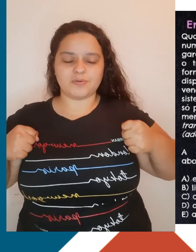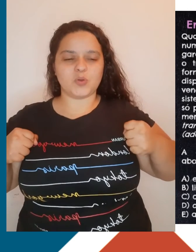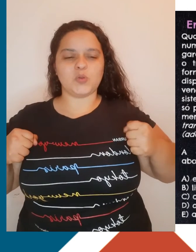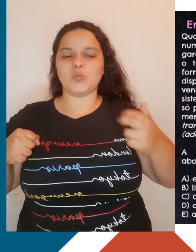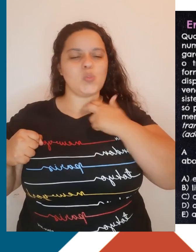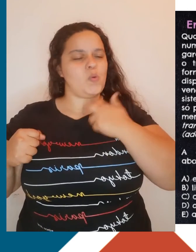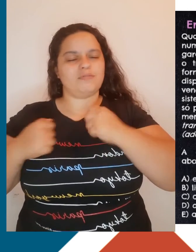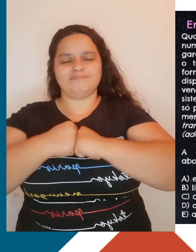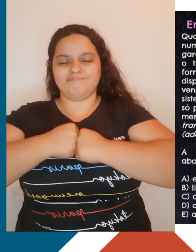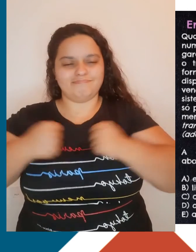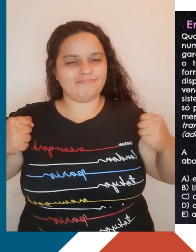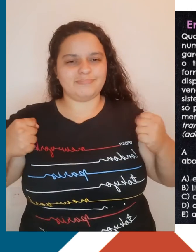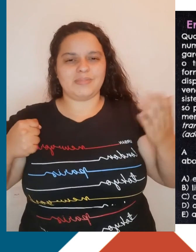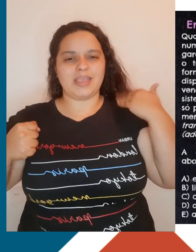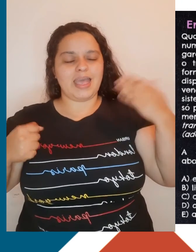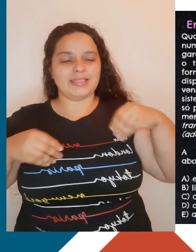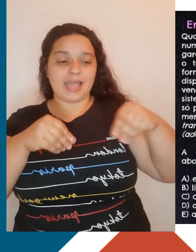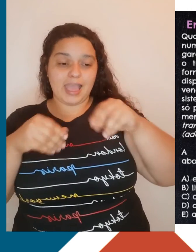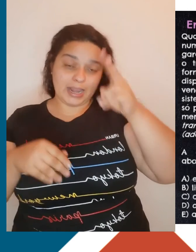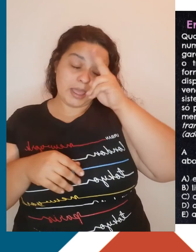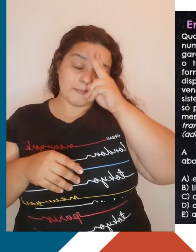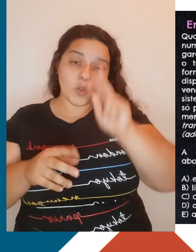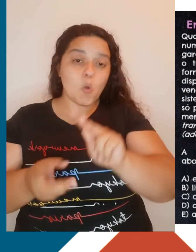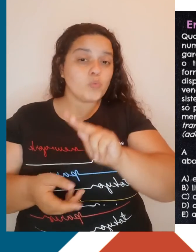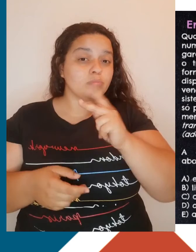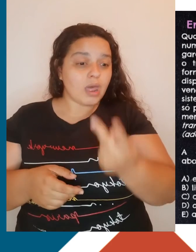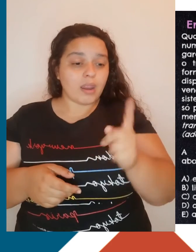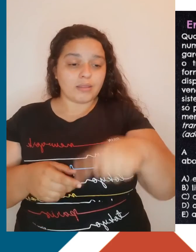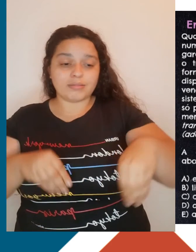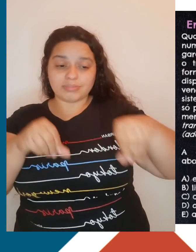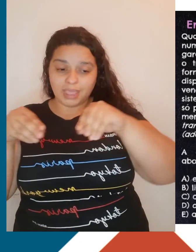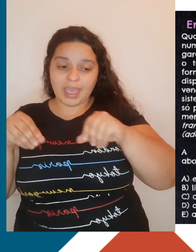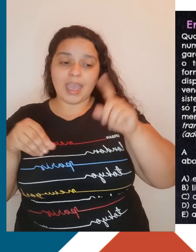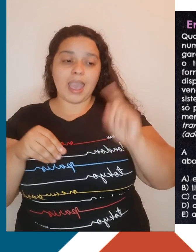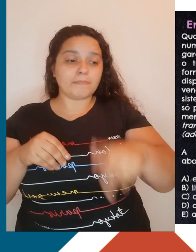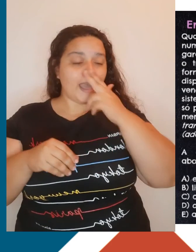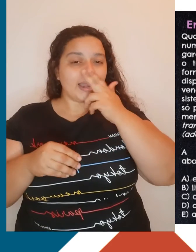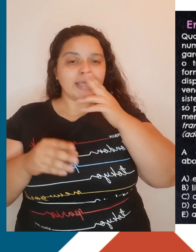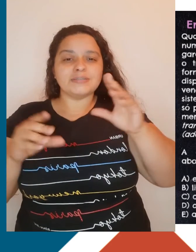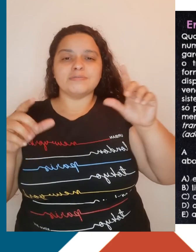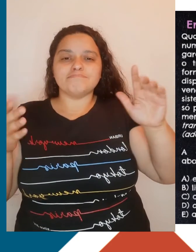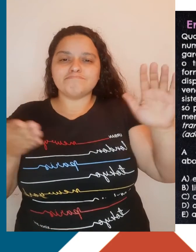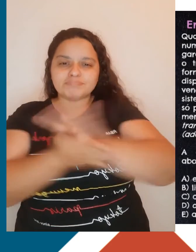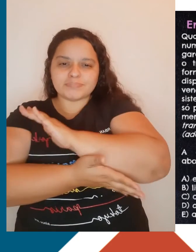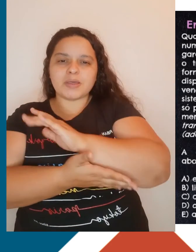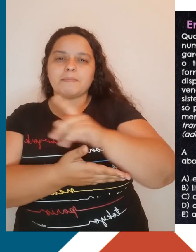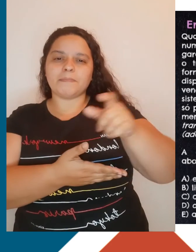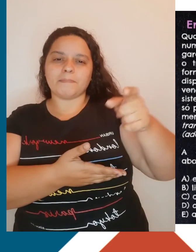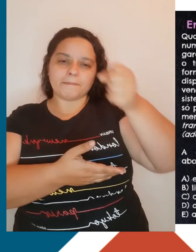expansão das terras comunais. Ao contrário, as terras comunais são extintas. E os trabalhadores que ele vivia,